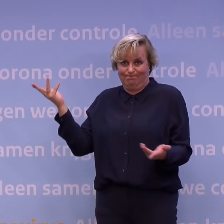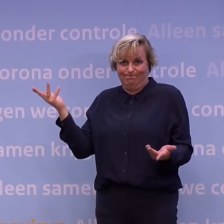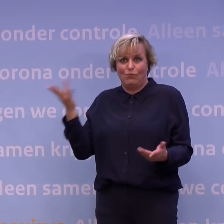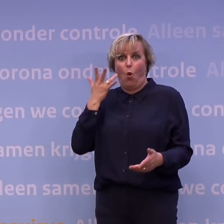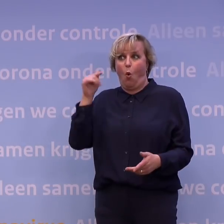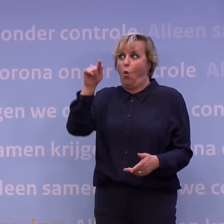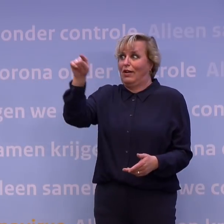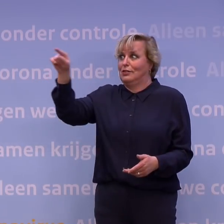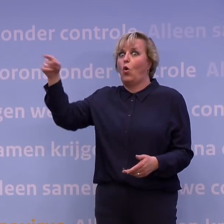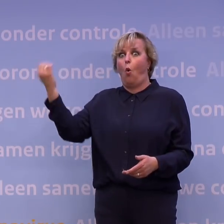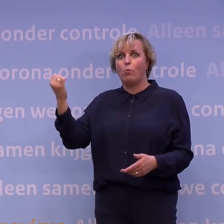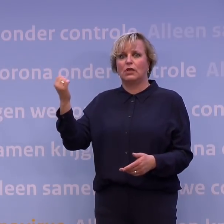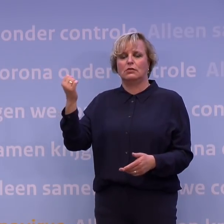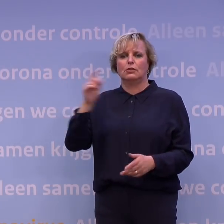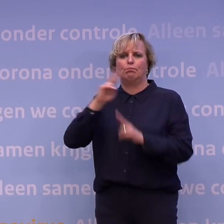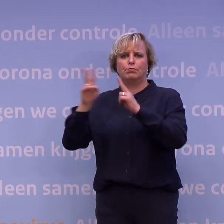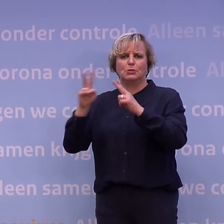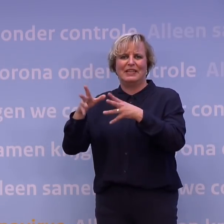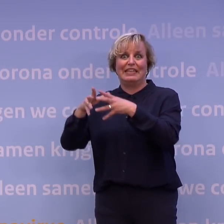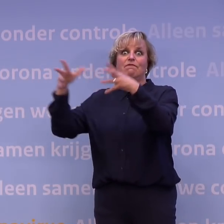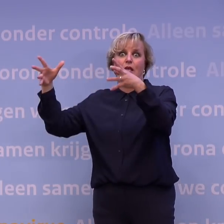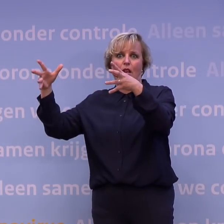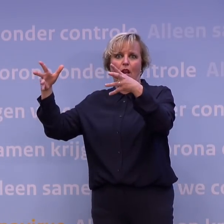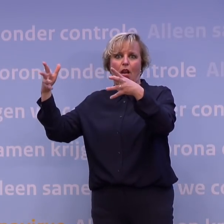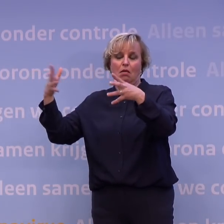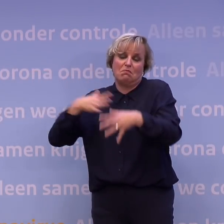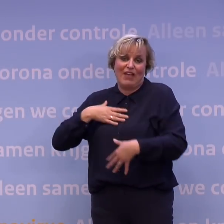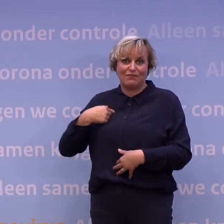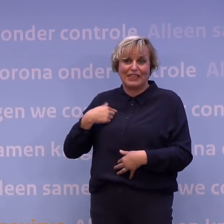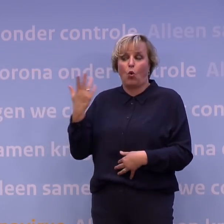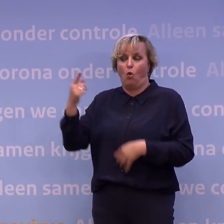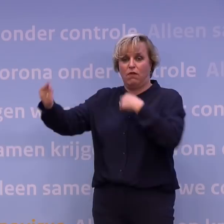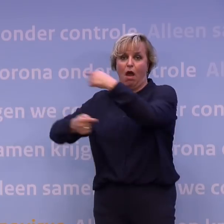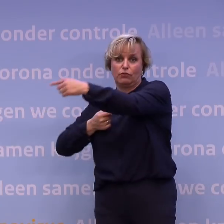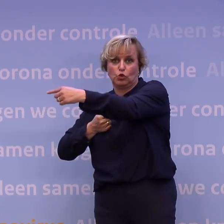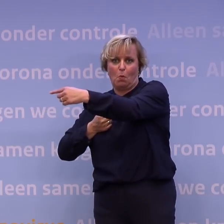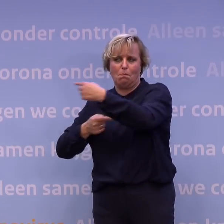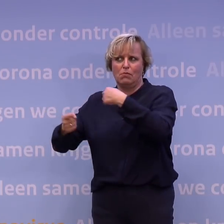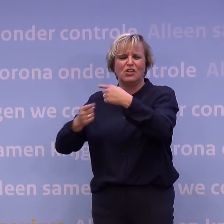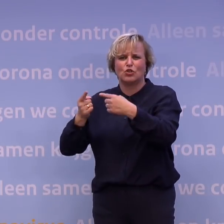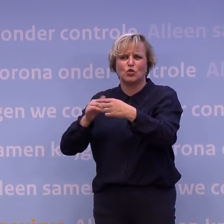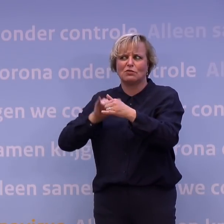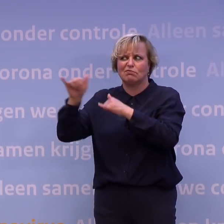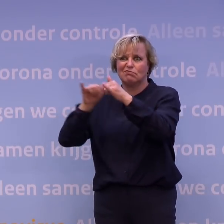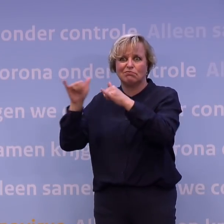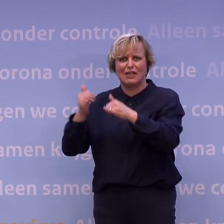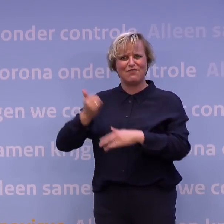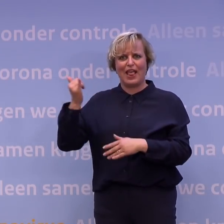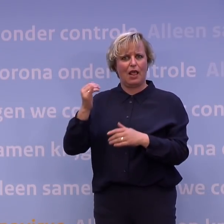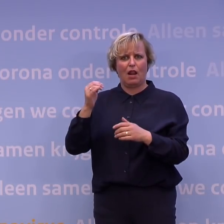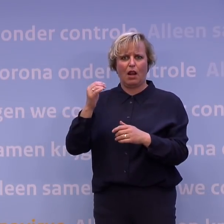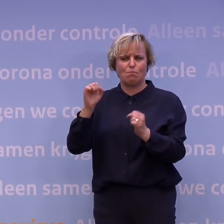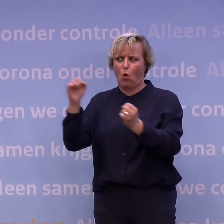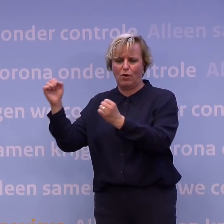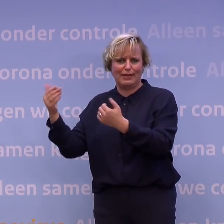gezegd er zijn te veel besmettingen, of is oranje omdat ze ons niet willen hebben, omdat wij te veel besmettingen hebben. Dus er zijn niet heel veel mogelijkheden meer in het buitenland. Maar als je